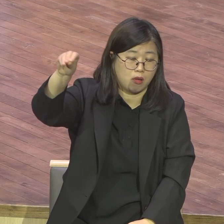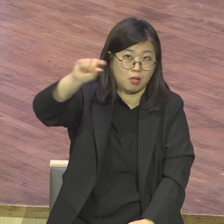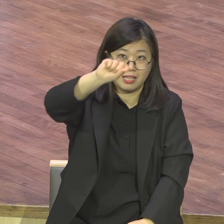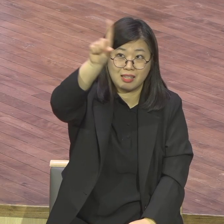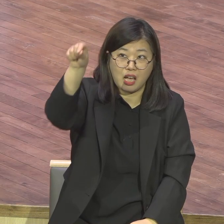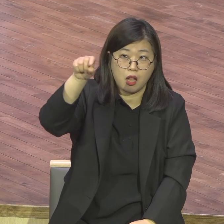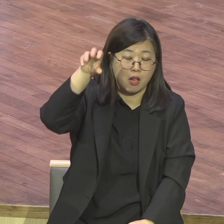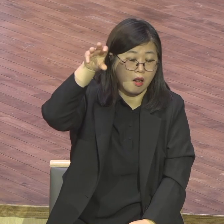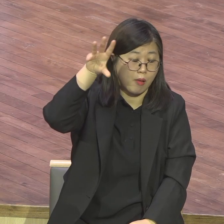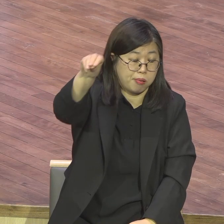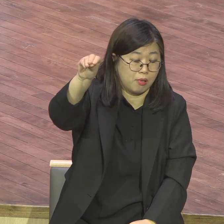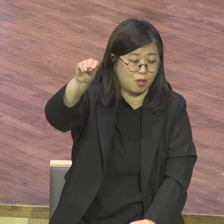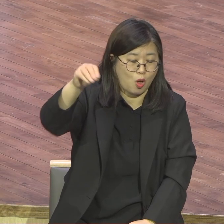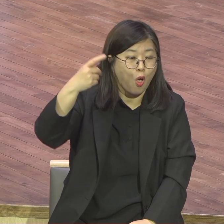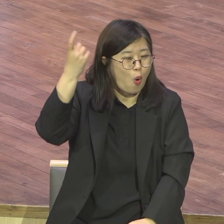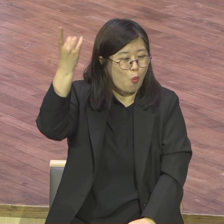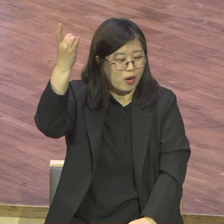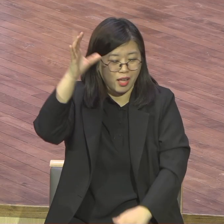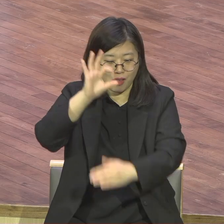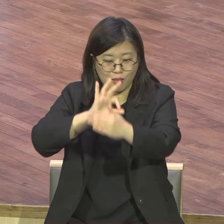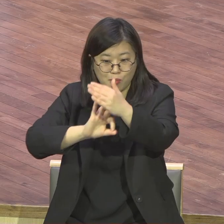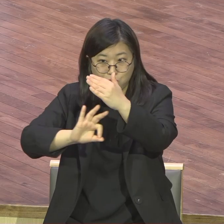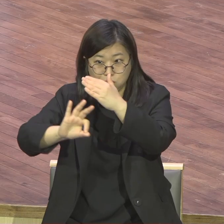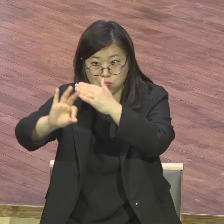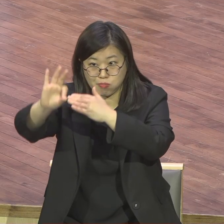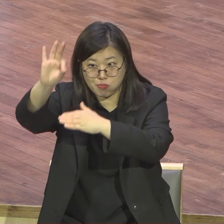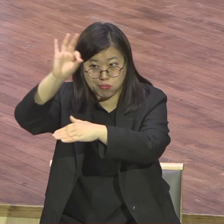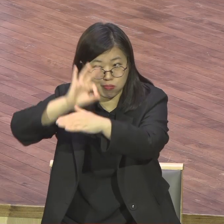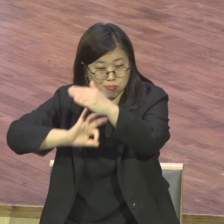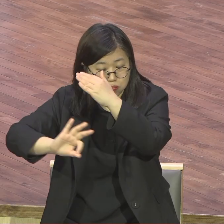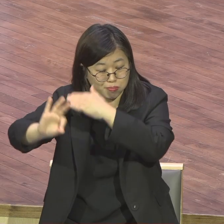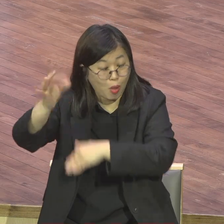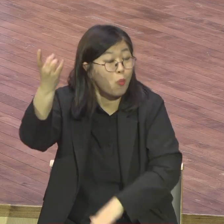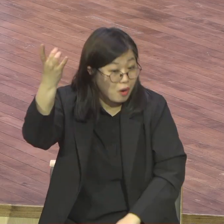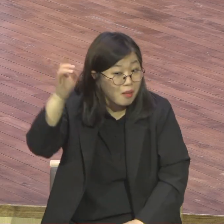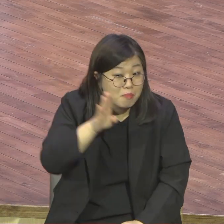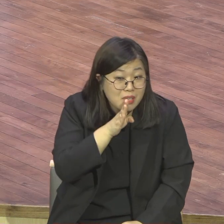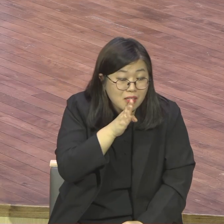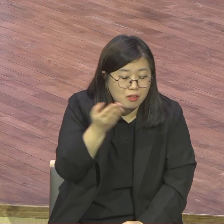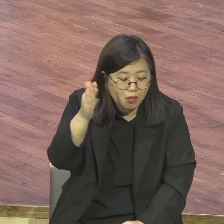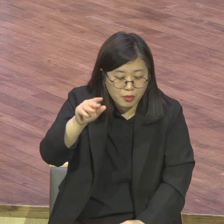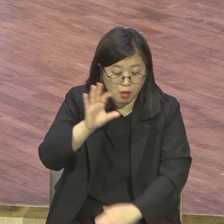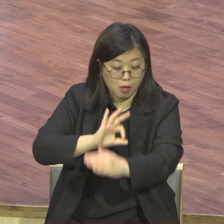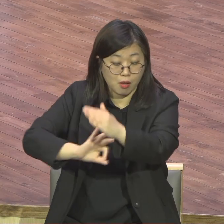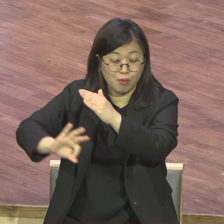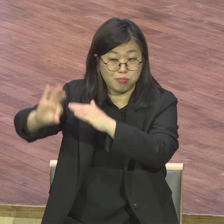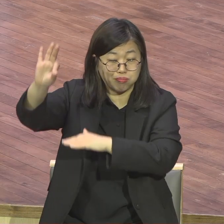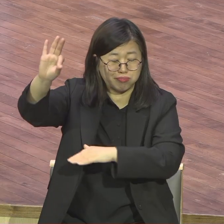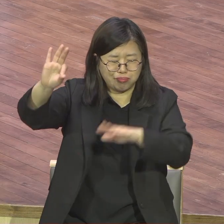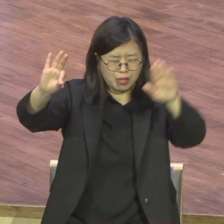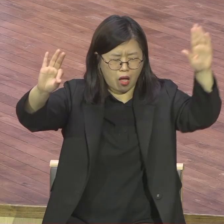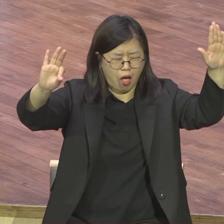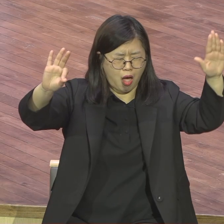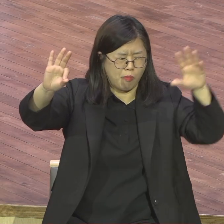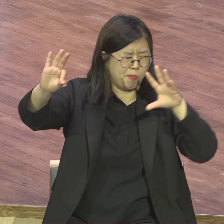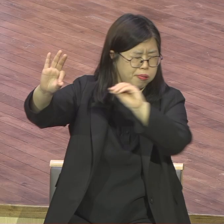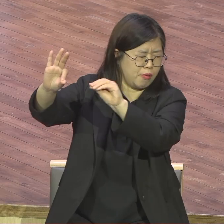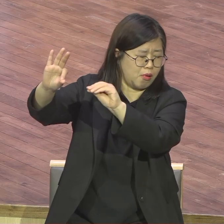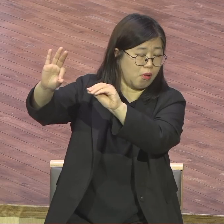거짓으로 엉터리로 잠의 기름 맺은 그 여부 쪽을 누가 공격한다고 도와달라니까 가가지고